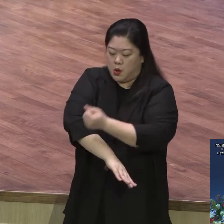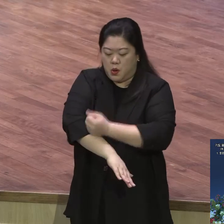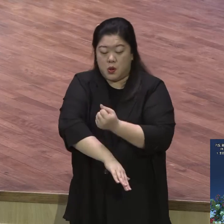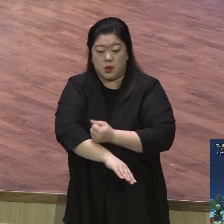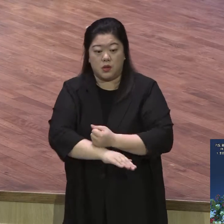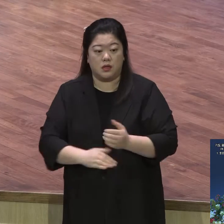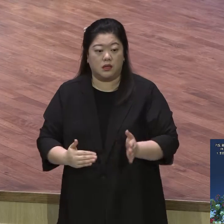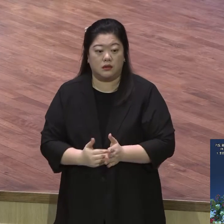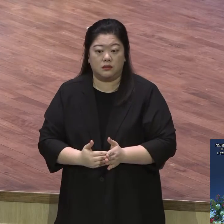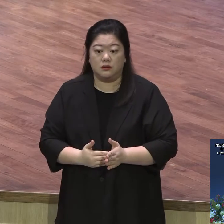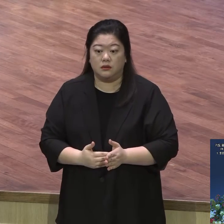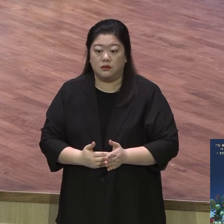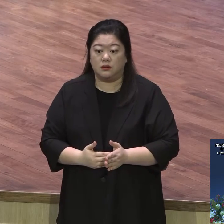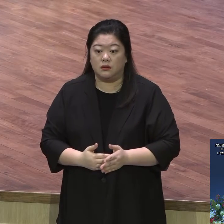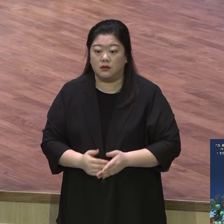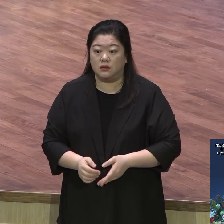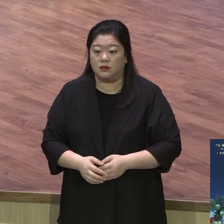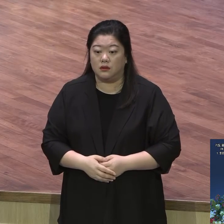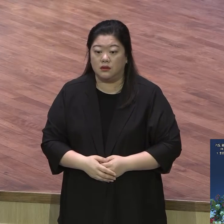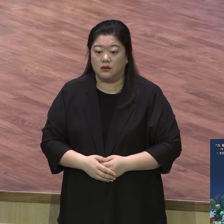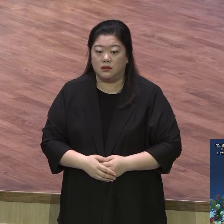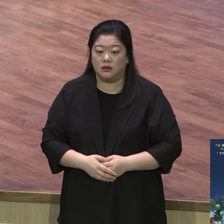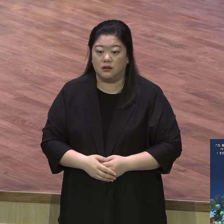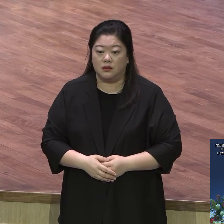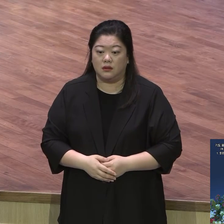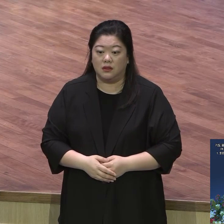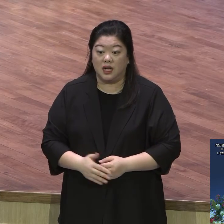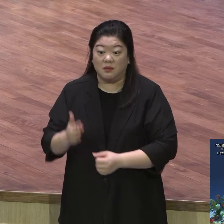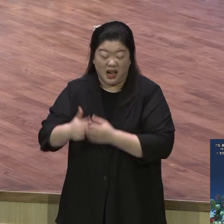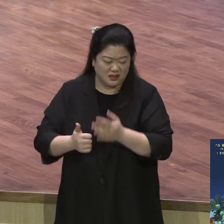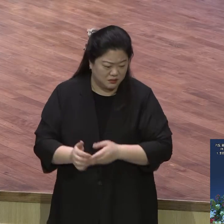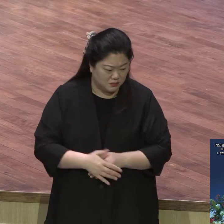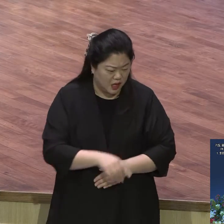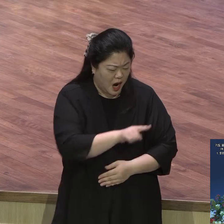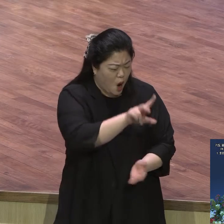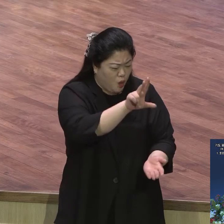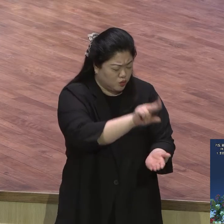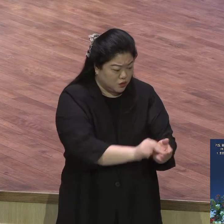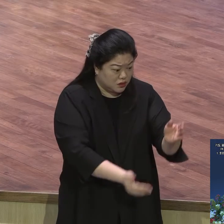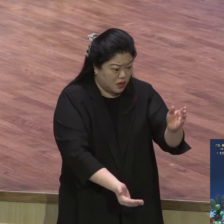또 그러면 어떻게 해요 그런 사람 또 문제 줘야지 죽을 문제 또 하나 또 줘야지